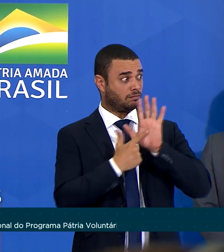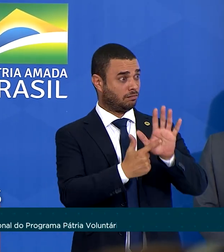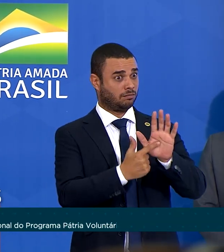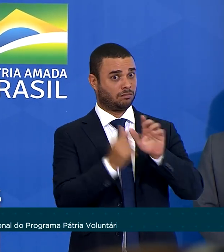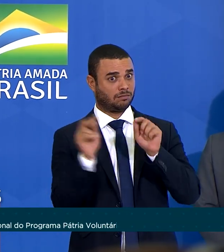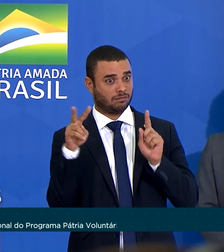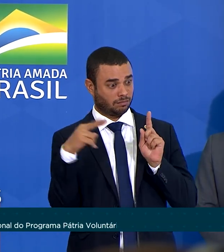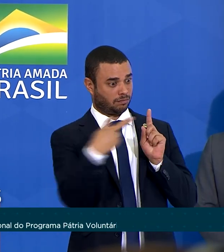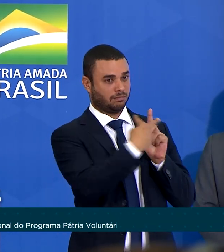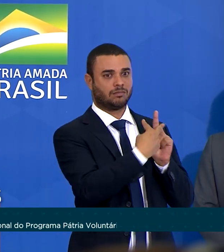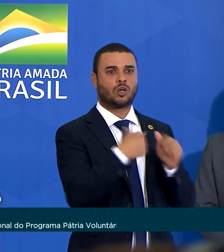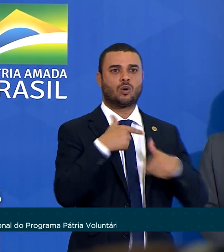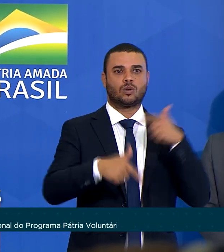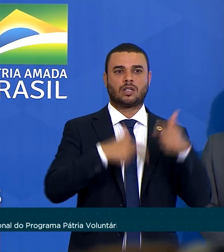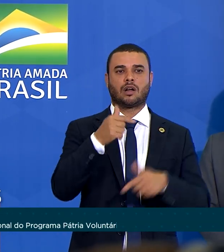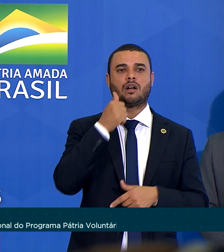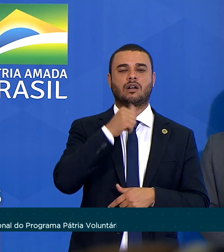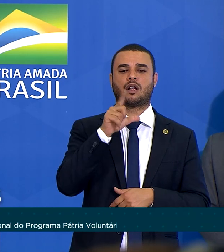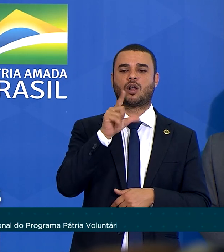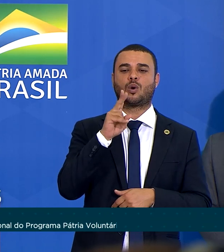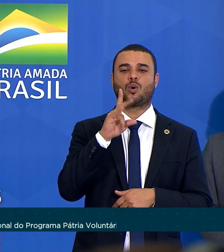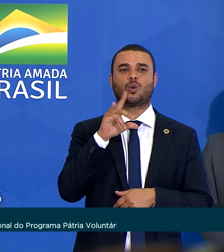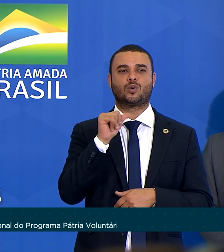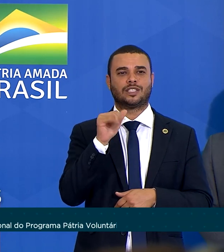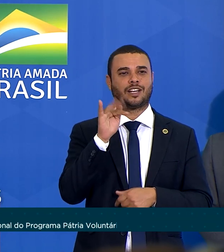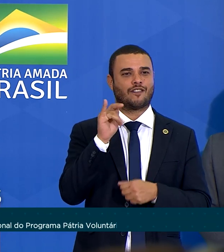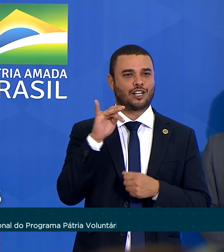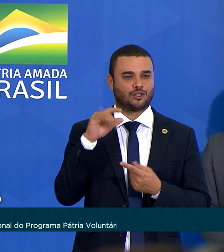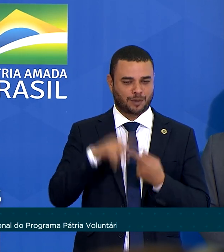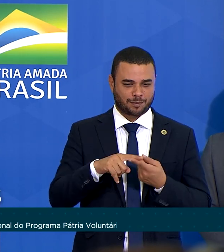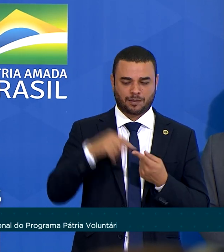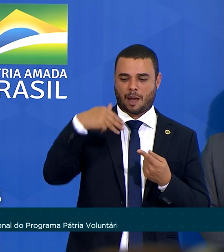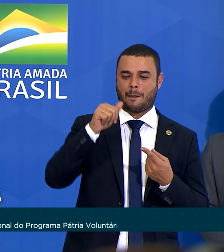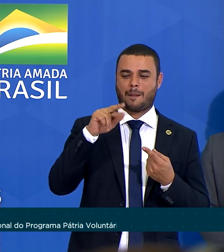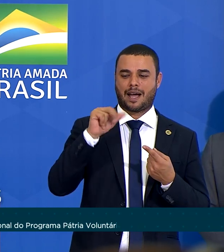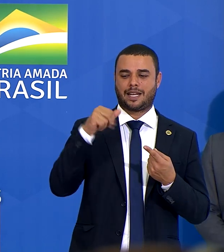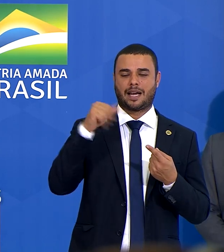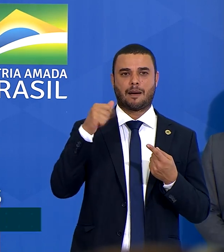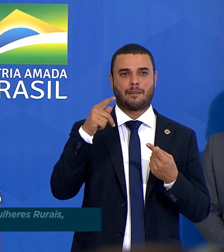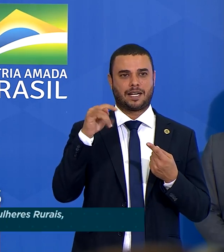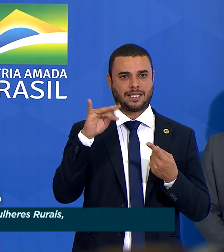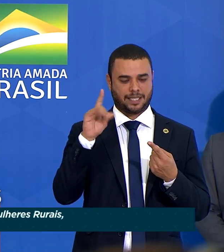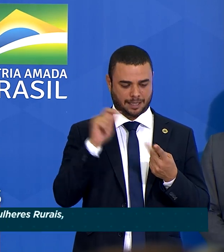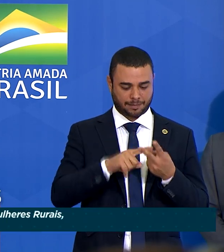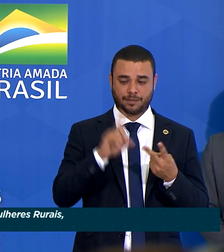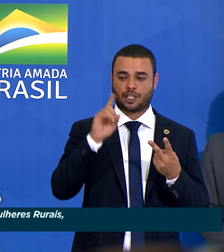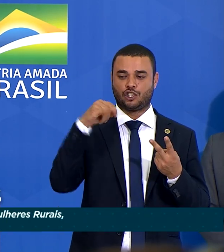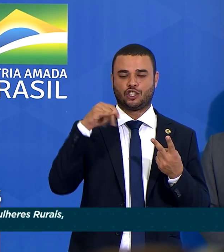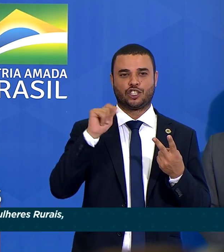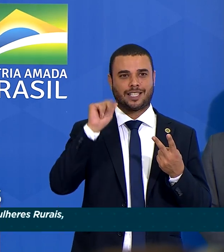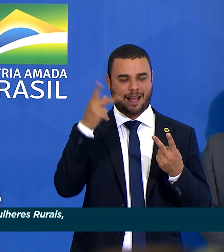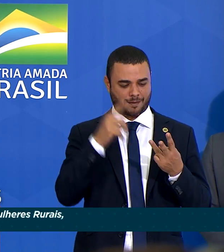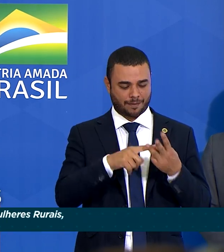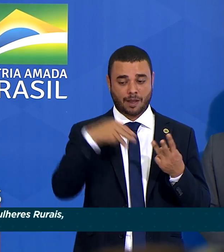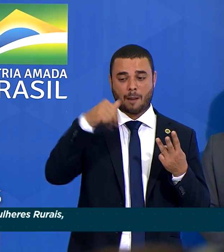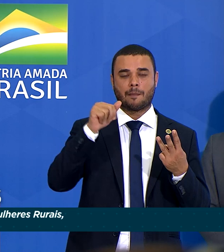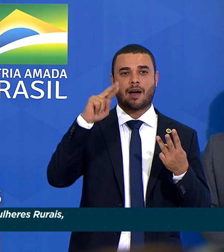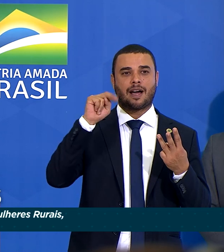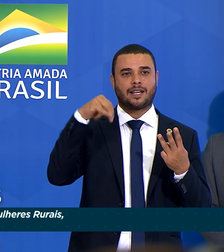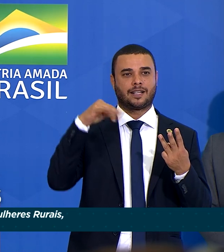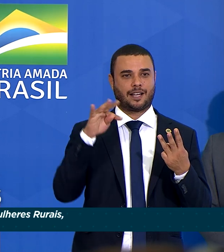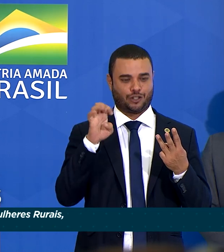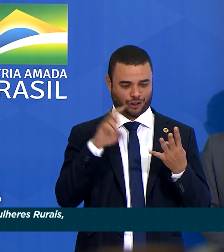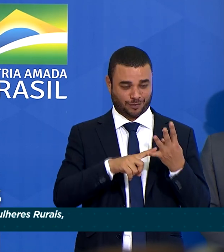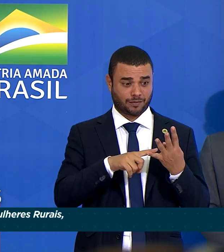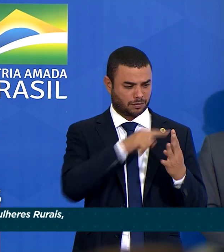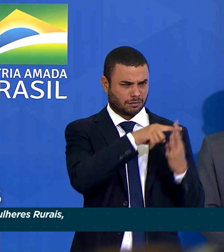Lúcia de Fátima, da Maria Aparecida, da Dinar e da Marinete. Elas são algumas das mulheres da roça,